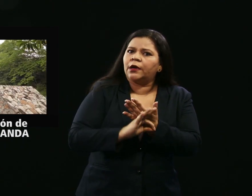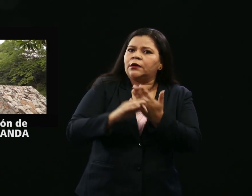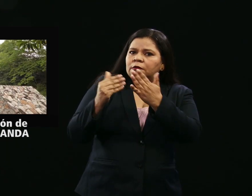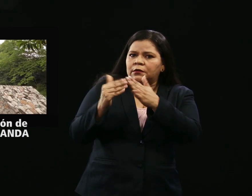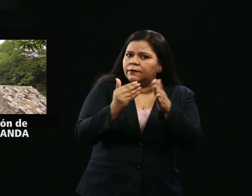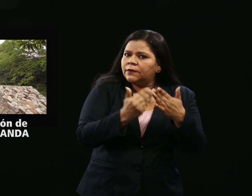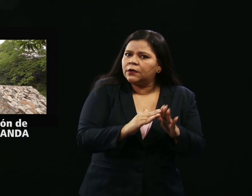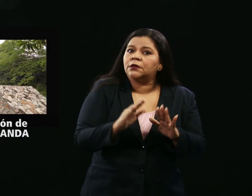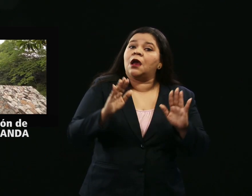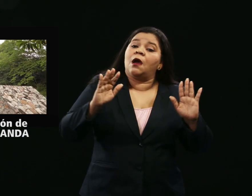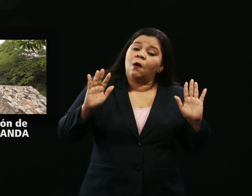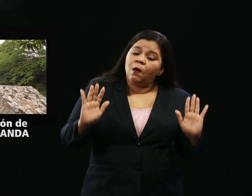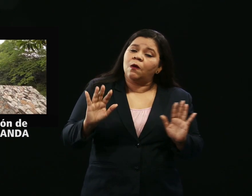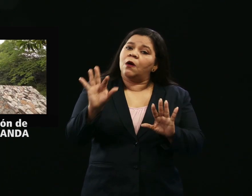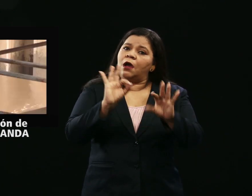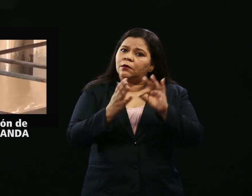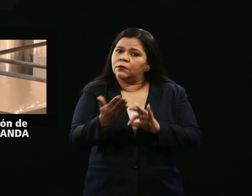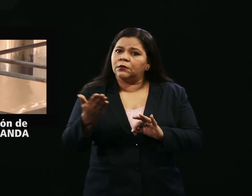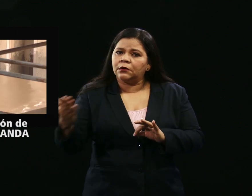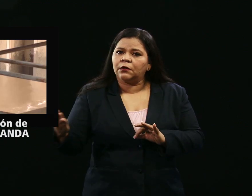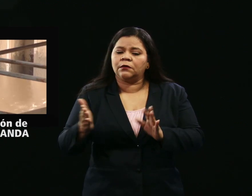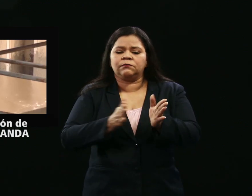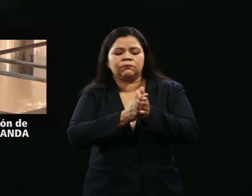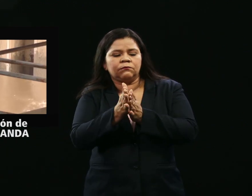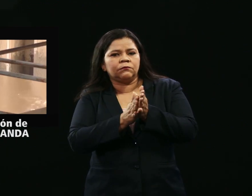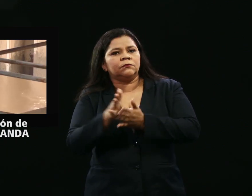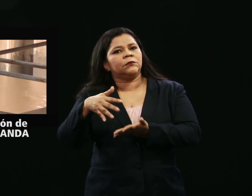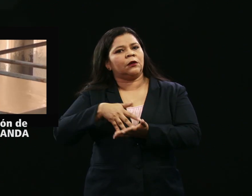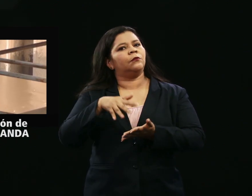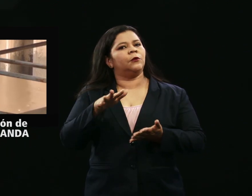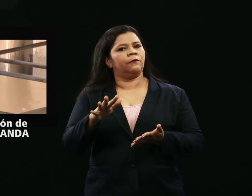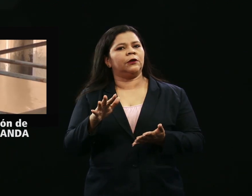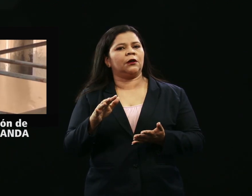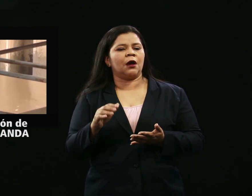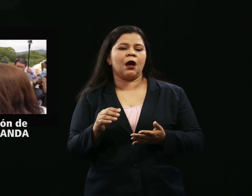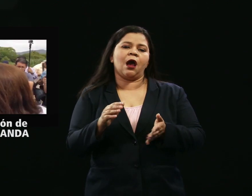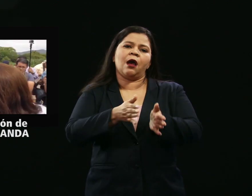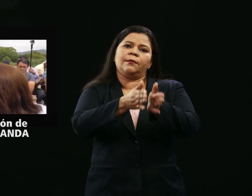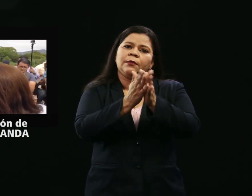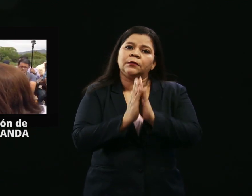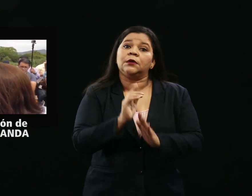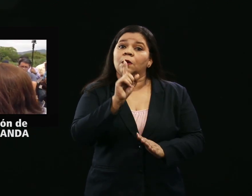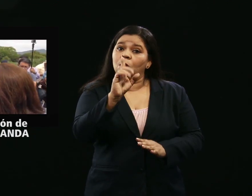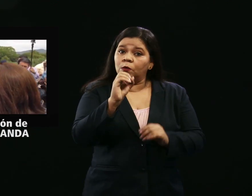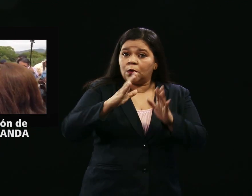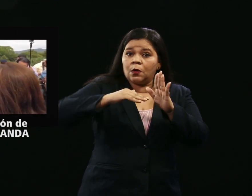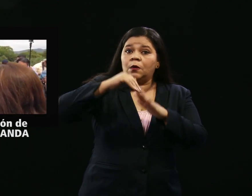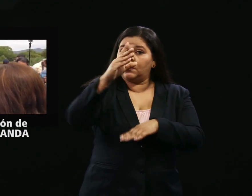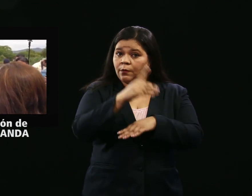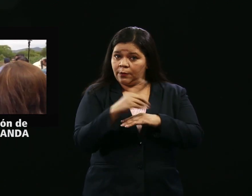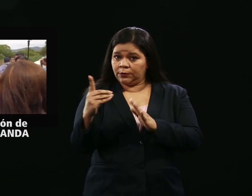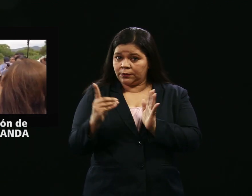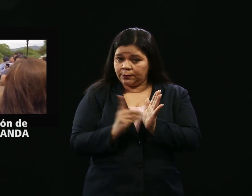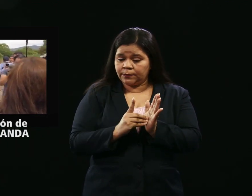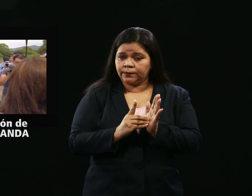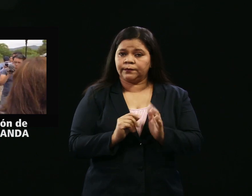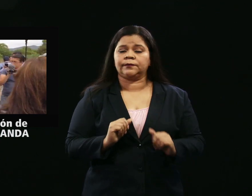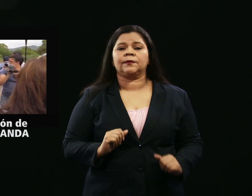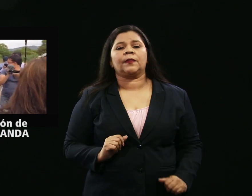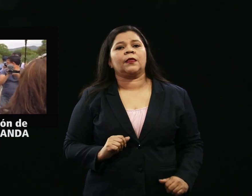sobre una cuestión de interés público, a petición de uno o más diputados o diputadas. De acuerdo con el